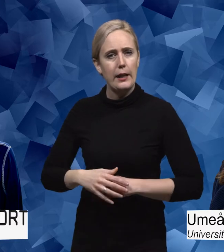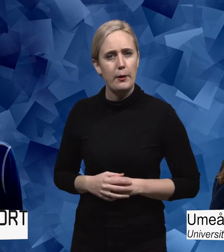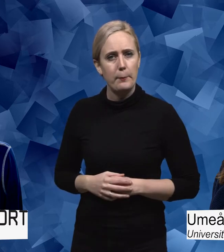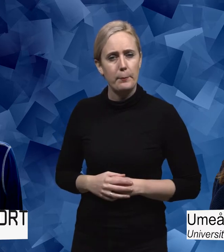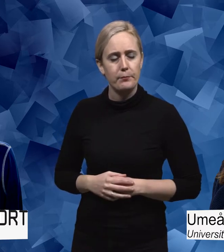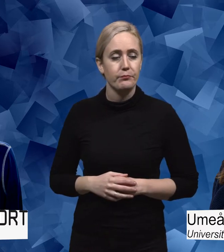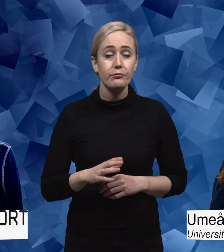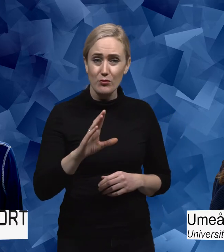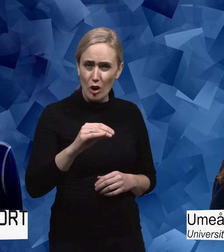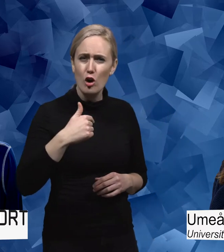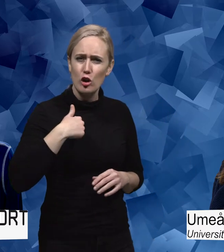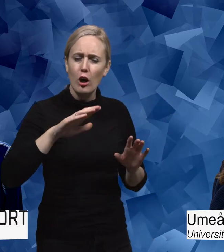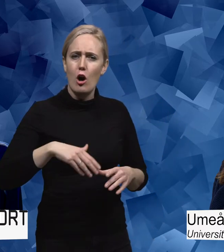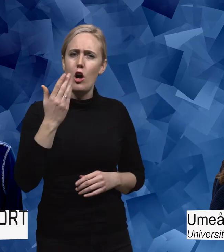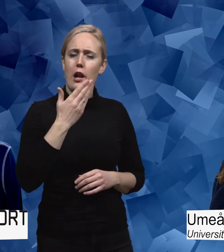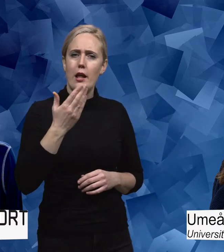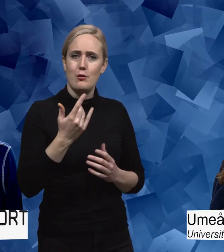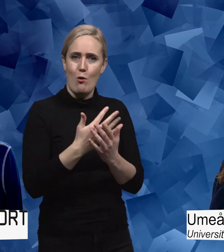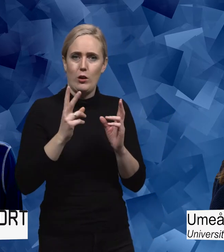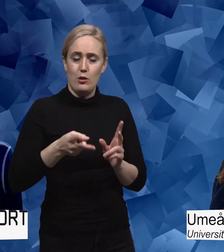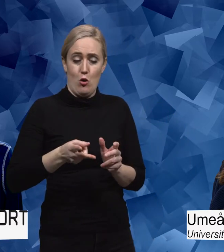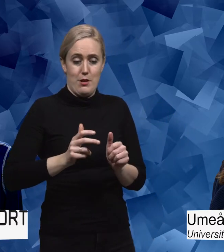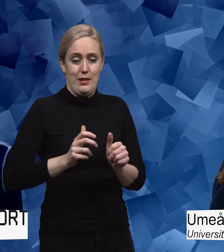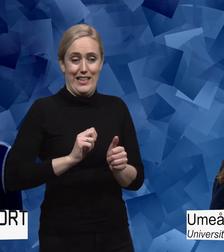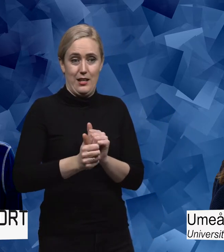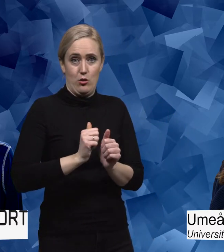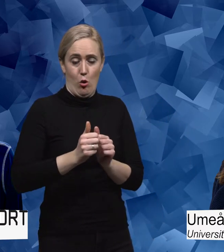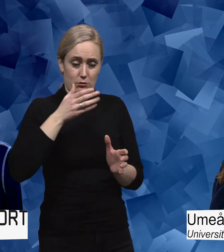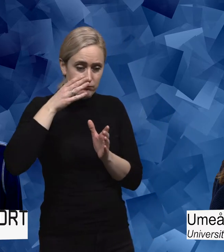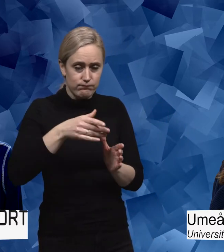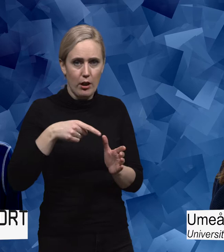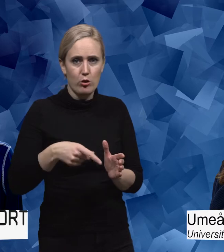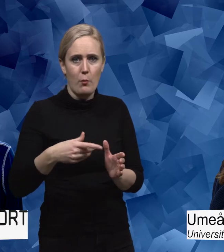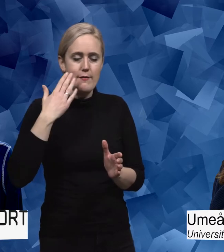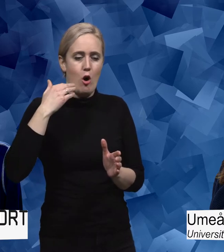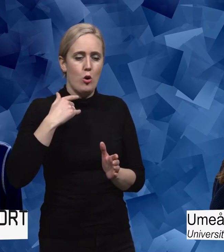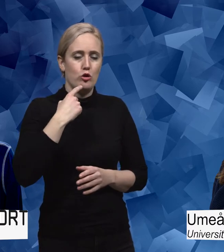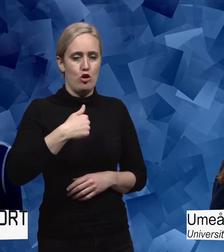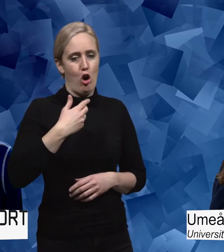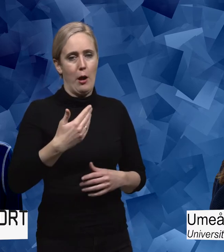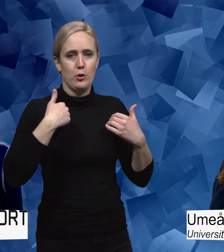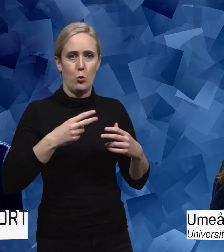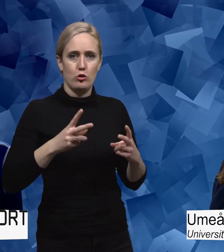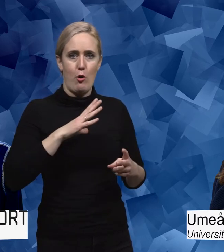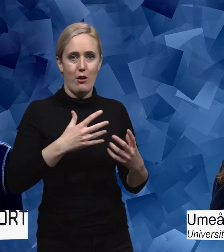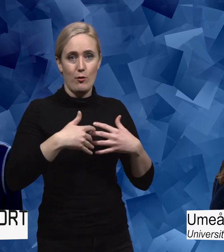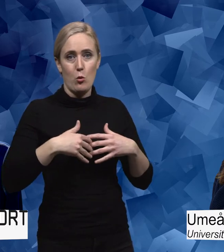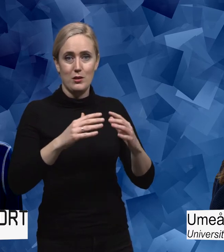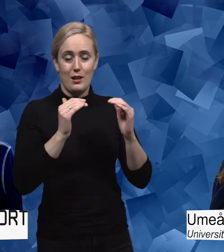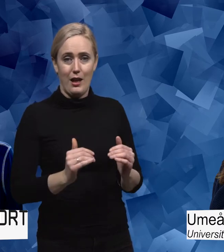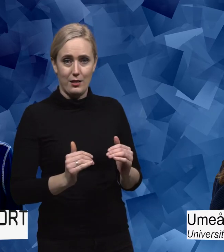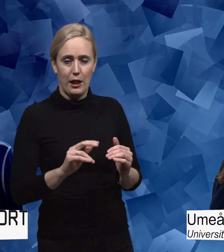läste att det är många som idrottar som byter sin primär identitet från person till funktionsnedsättning till